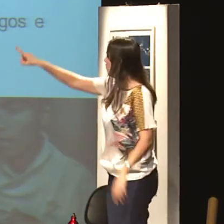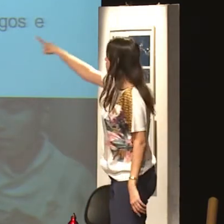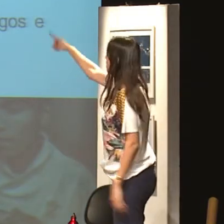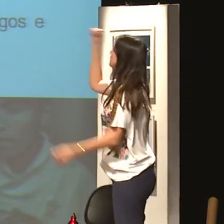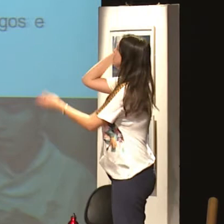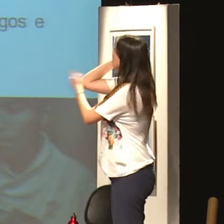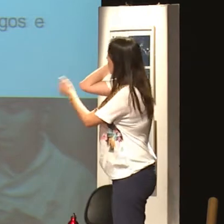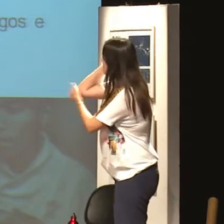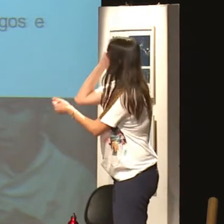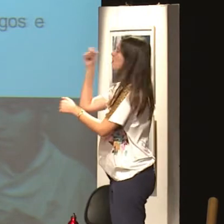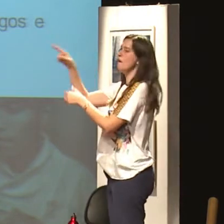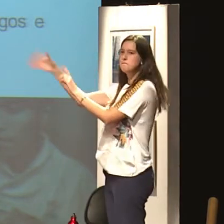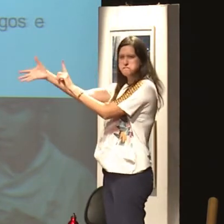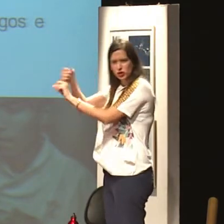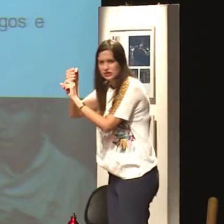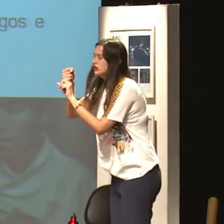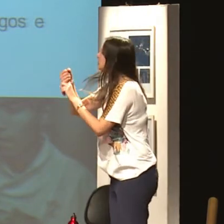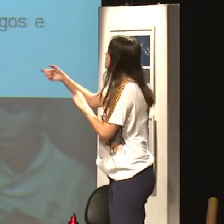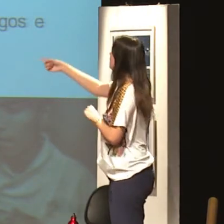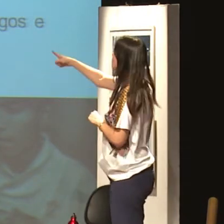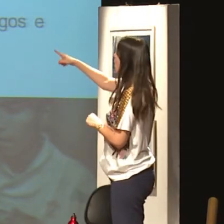O perfil do agressor é esse aí. Ele é ciumento,